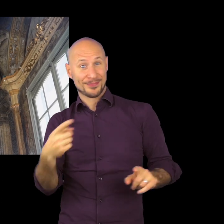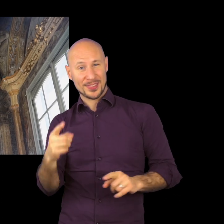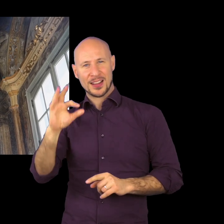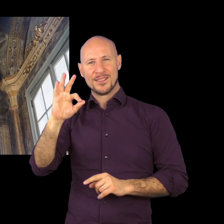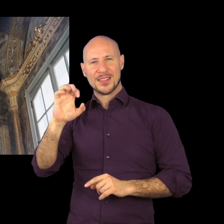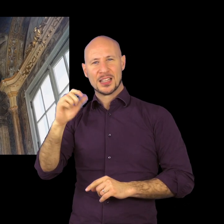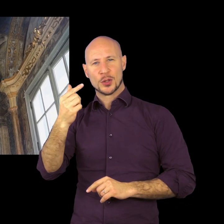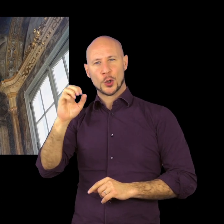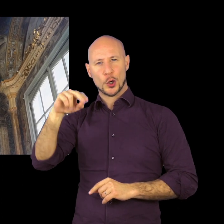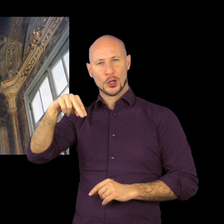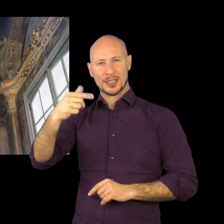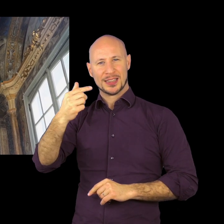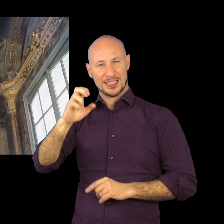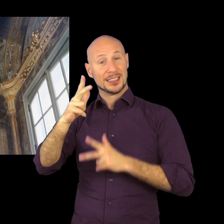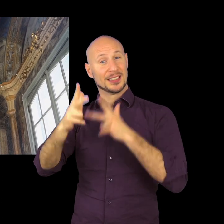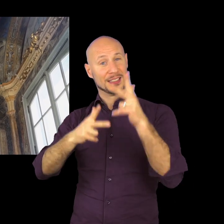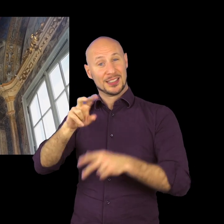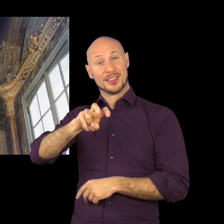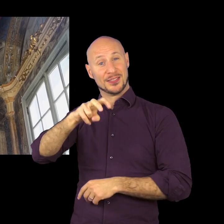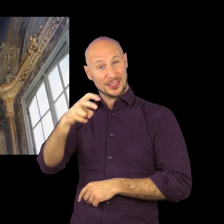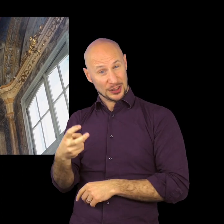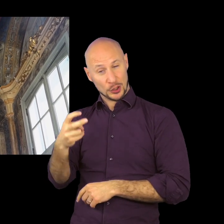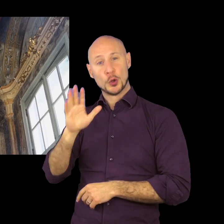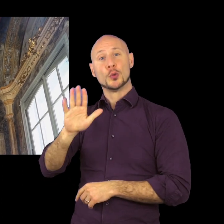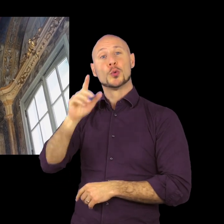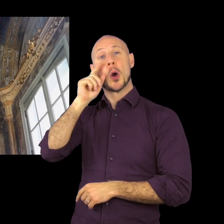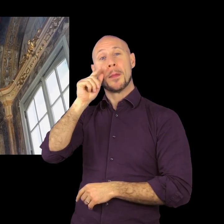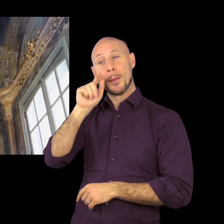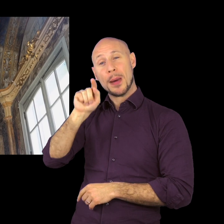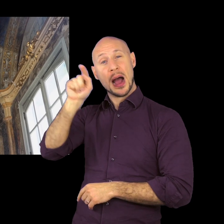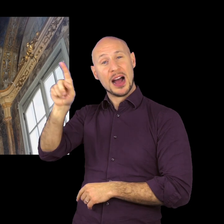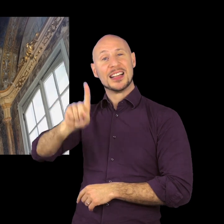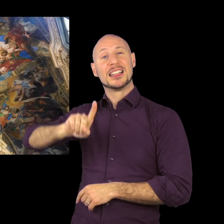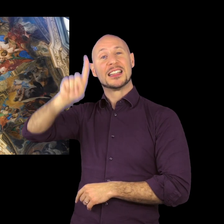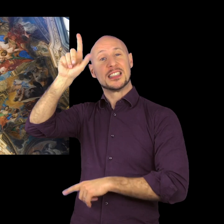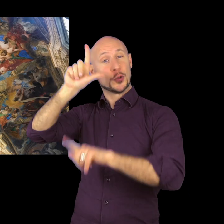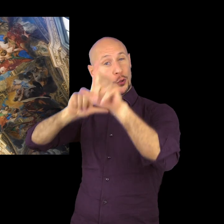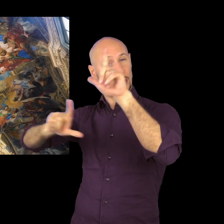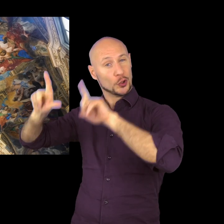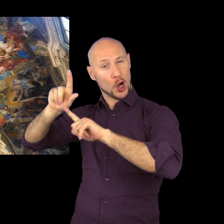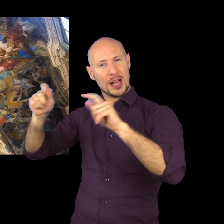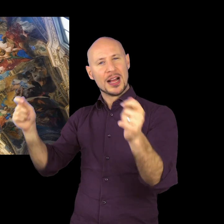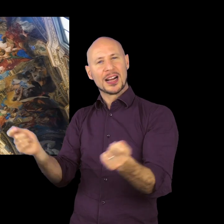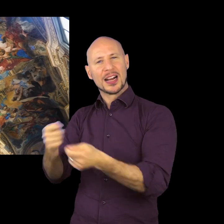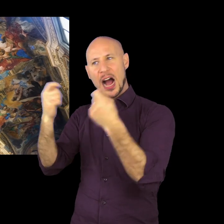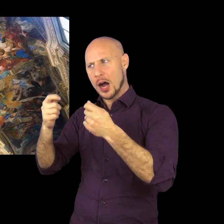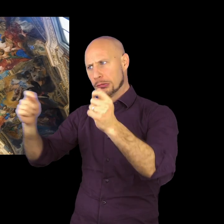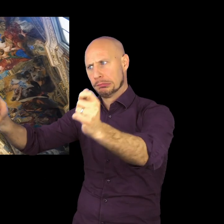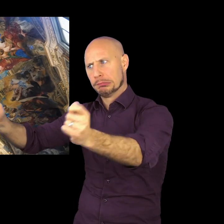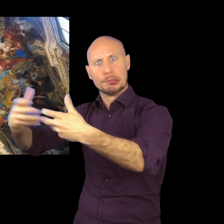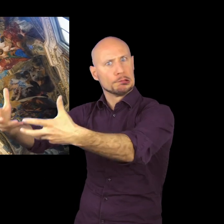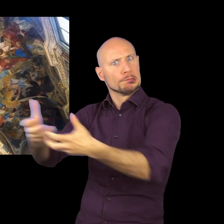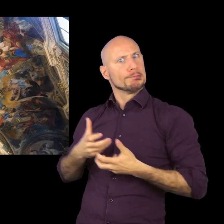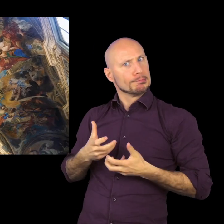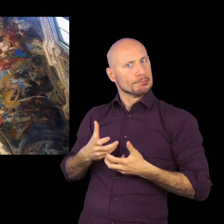un altro mito, quello della caduta di Fetonte dal carro del padre, il dio del sole. Questi due miti dialogano per una